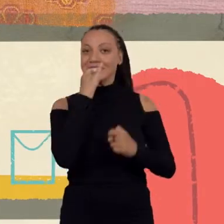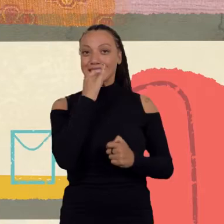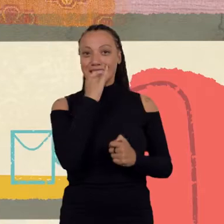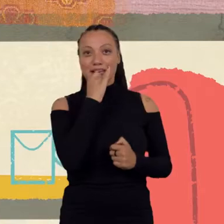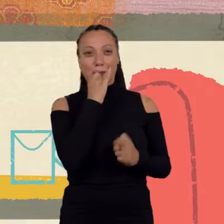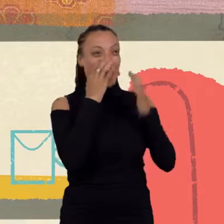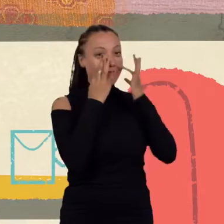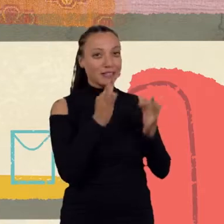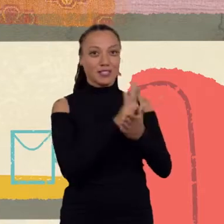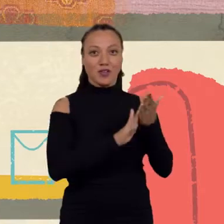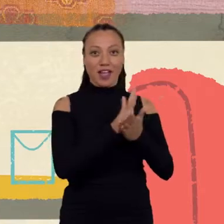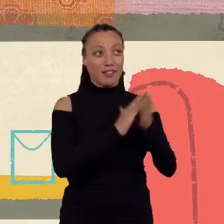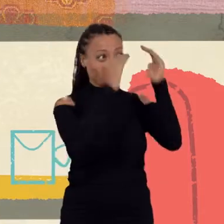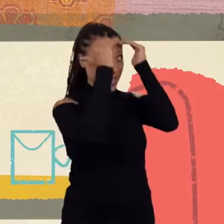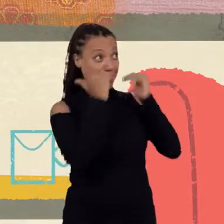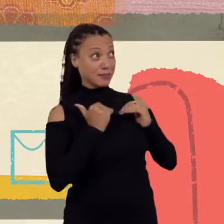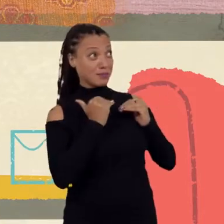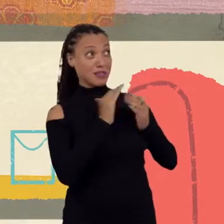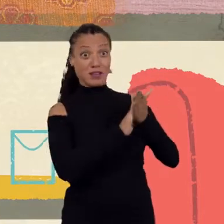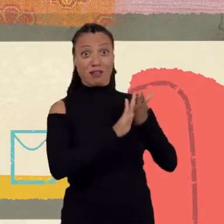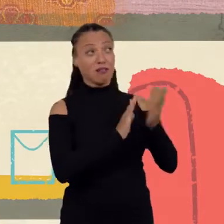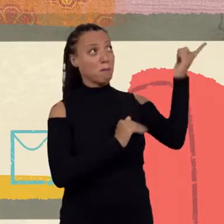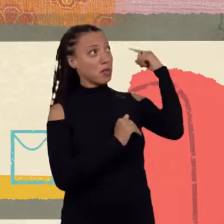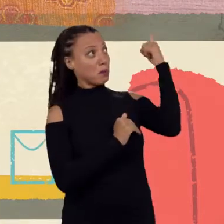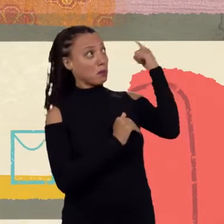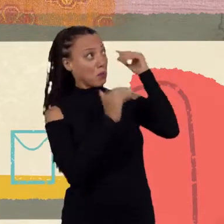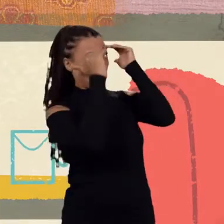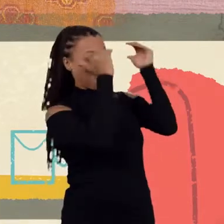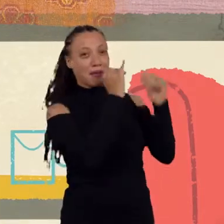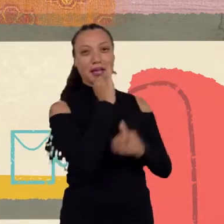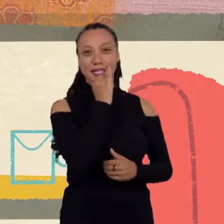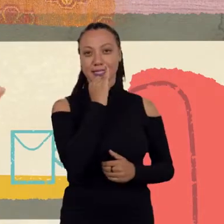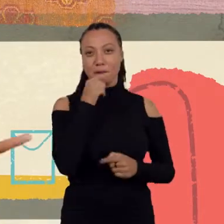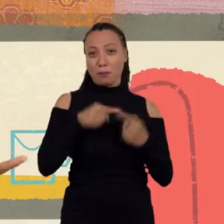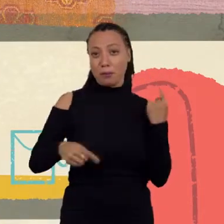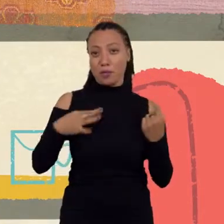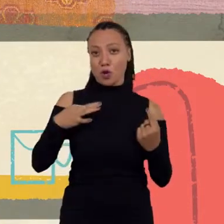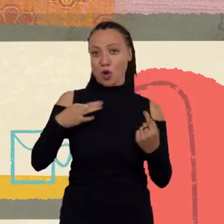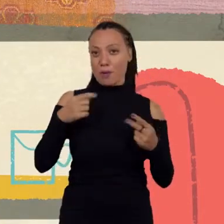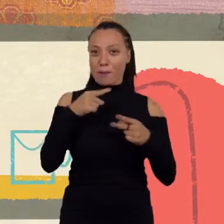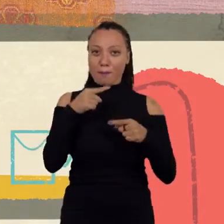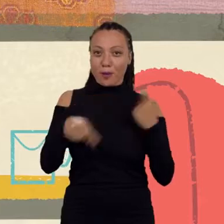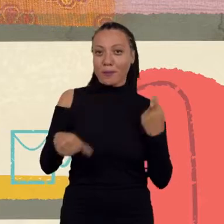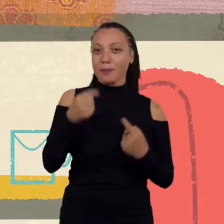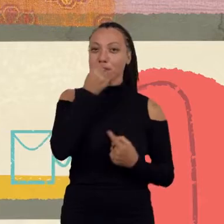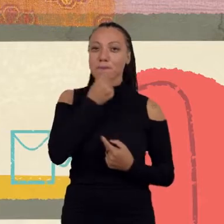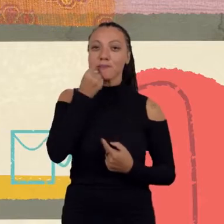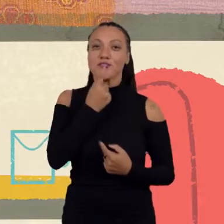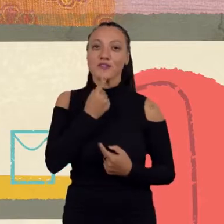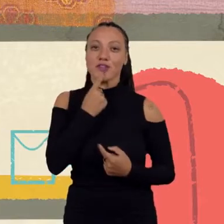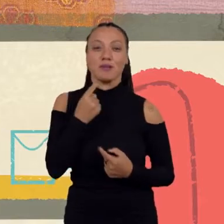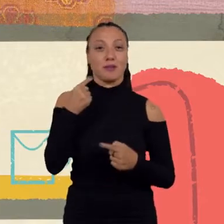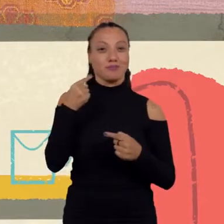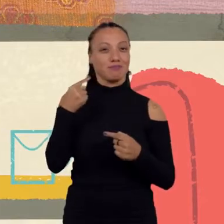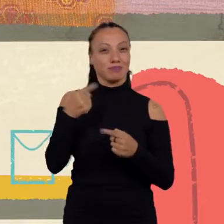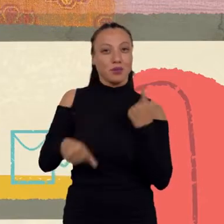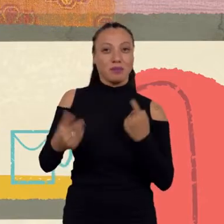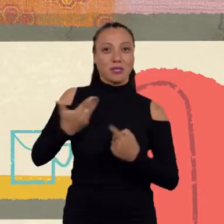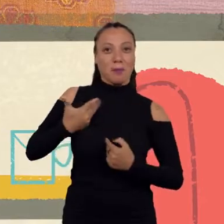obrigação de fazer uma porção de coisas com ele. Não anda com essa roupa, tira esse batom vermelho, não anda com aquelas amigas. Isso tudo é violência.